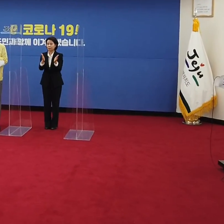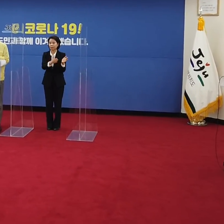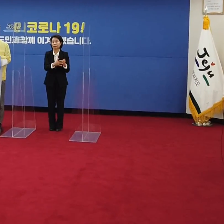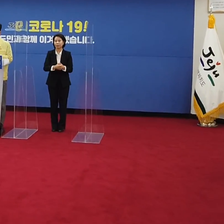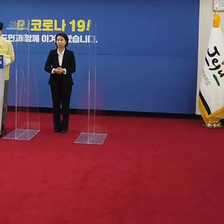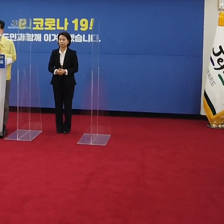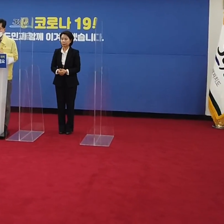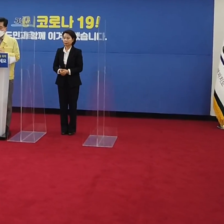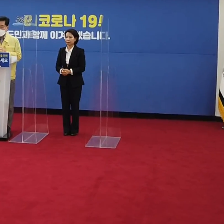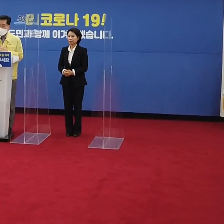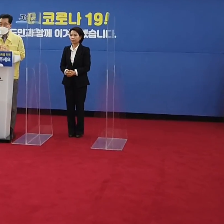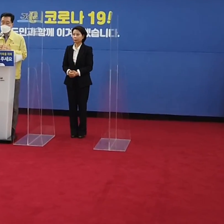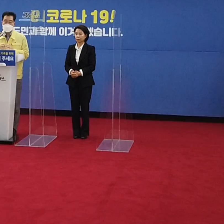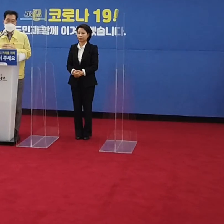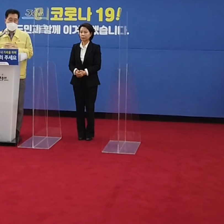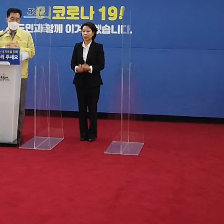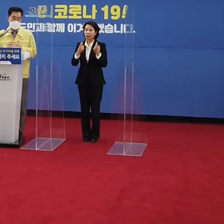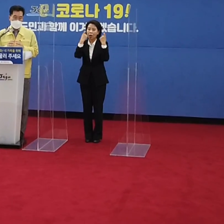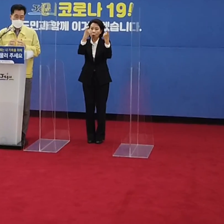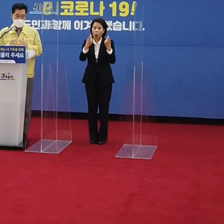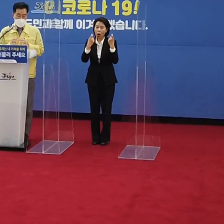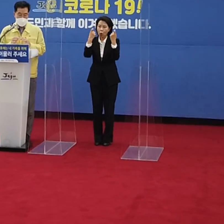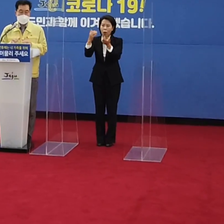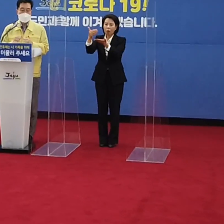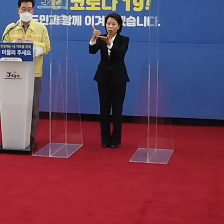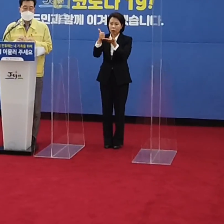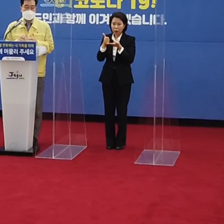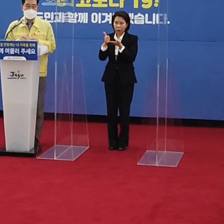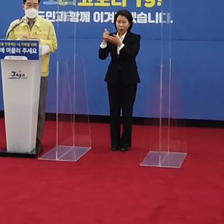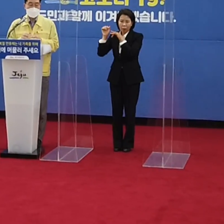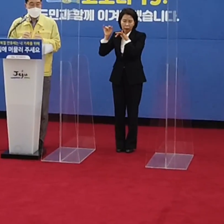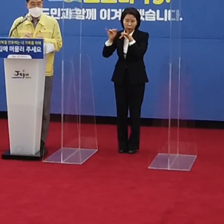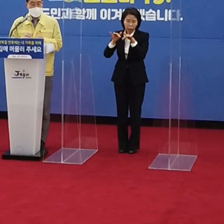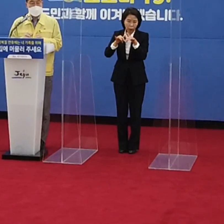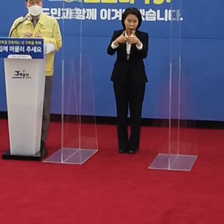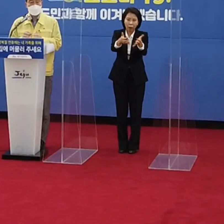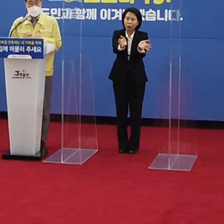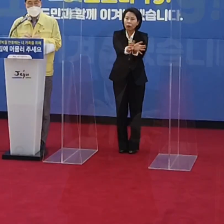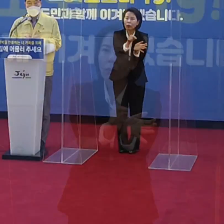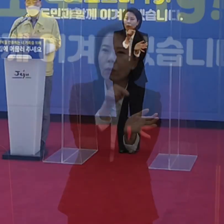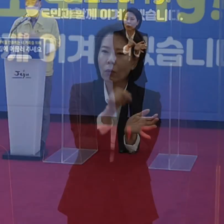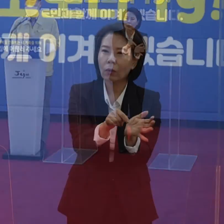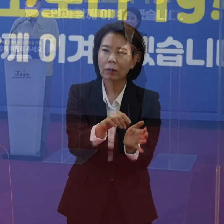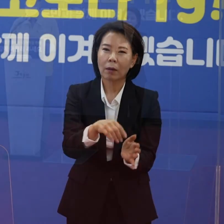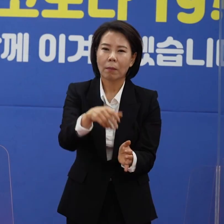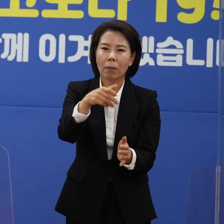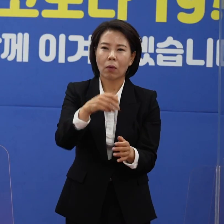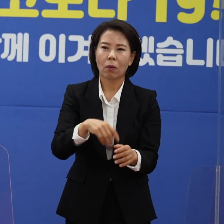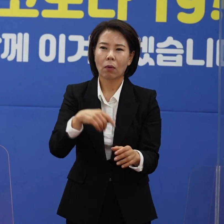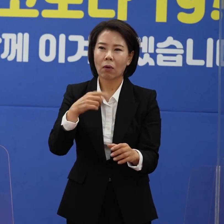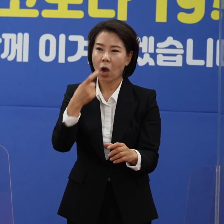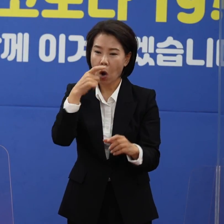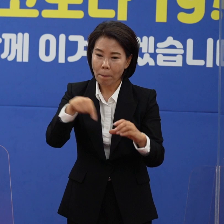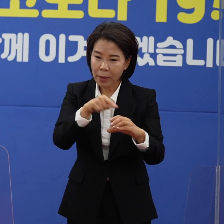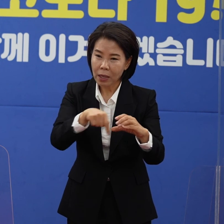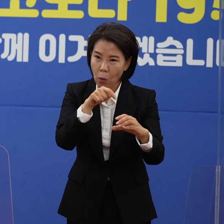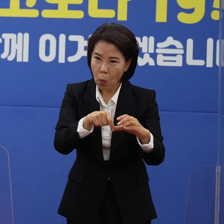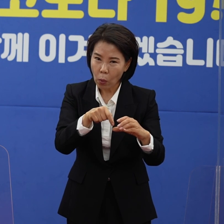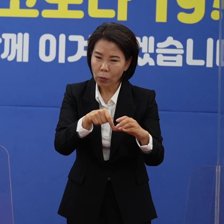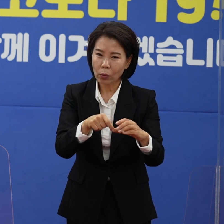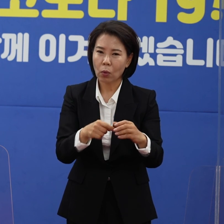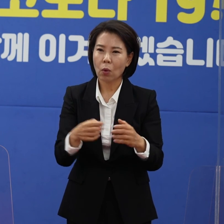관광객들이 많이 가는 다중이용시설 카페라든가 관광지라든가 이러한